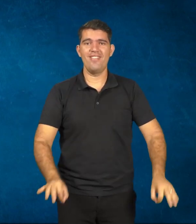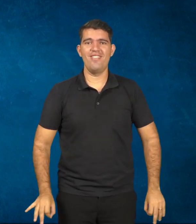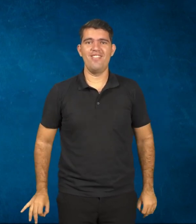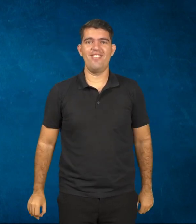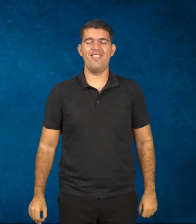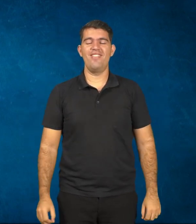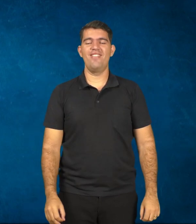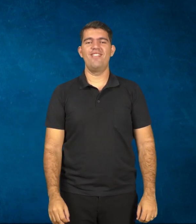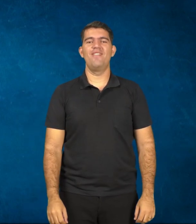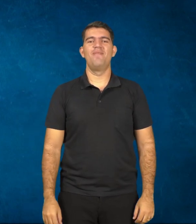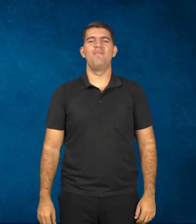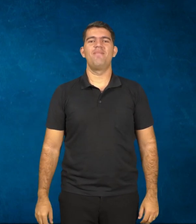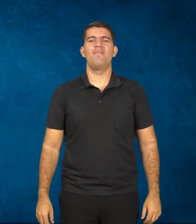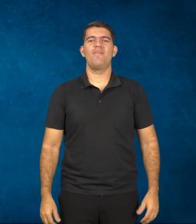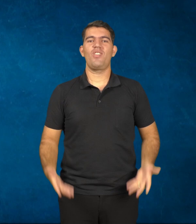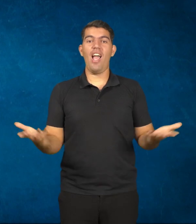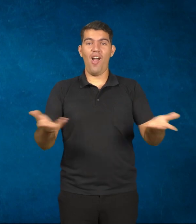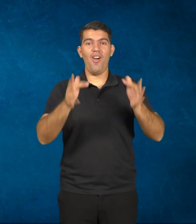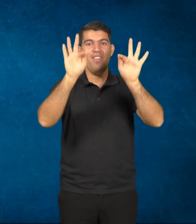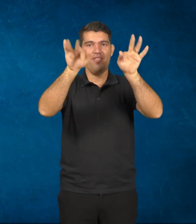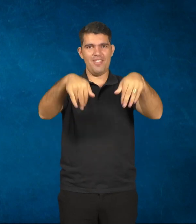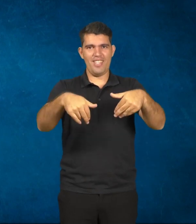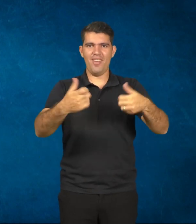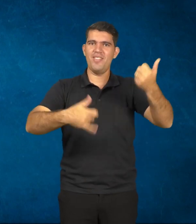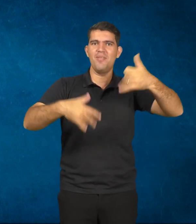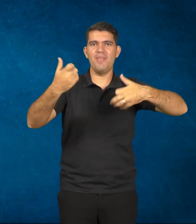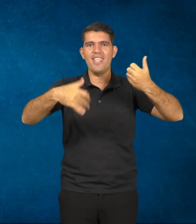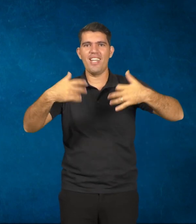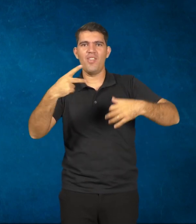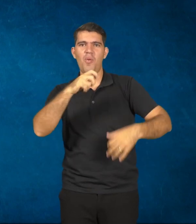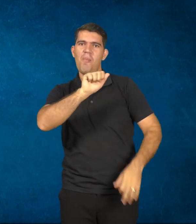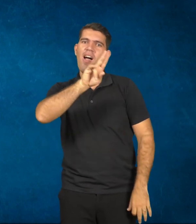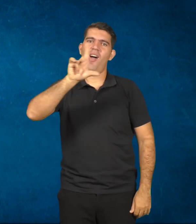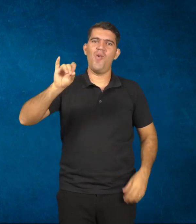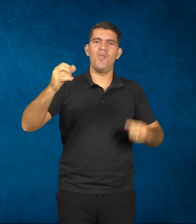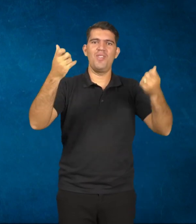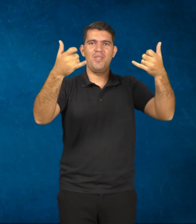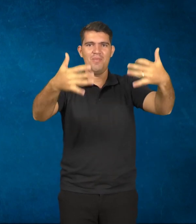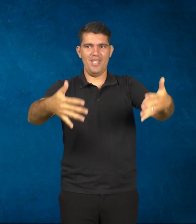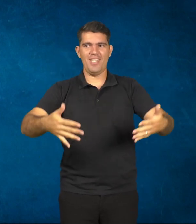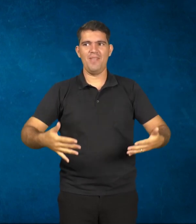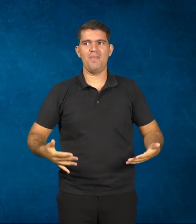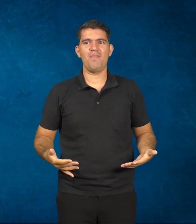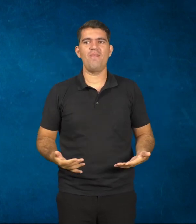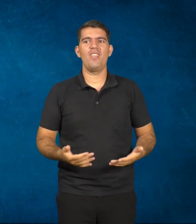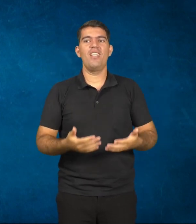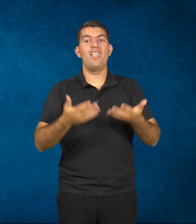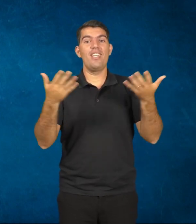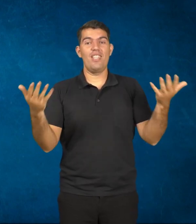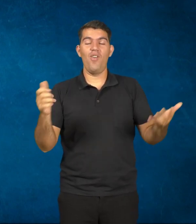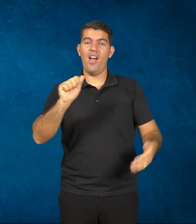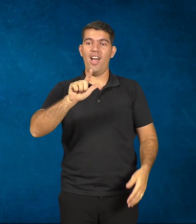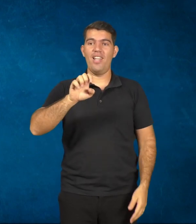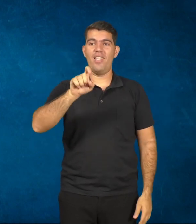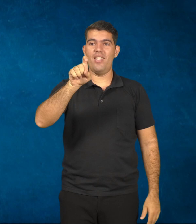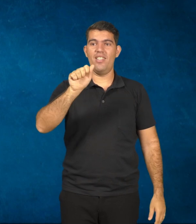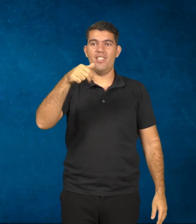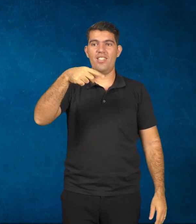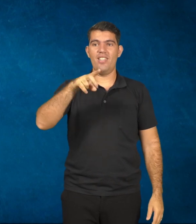Vamos agora para as nossas considerações finais. Professor Paulo, começo por você. É isso mesmo, Alexandre. E tem um ponto